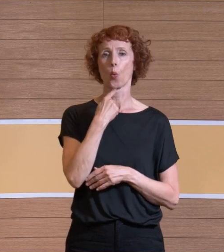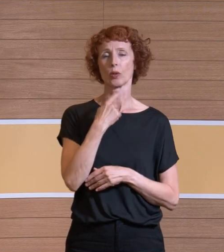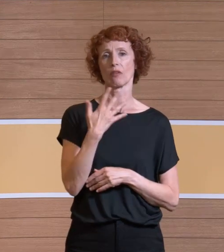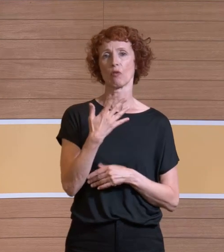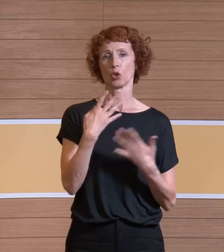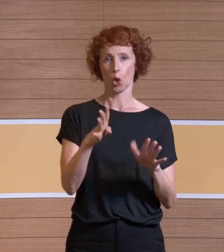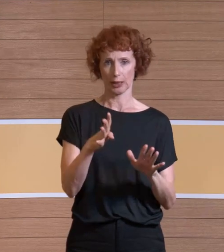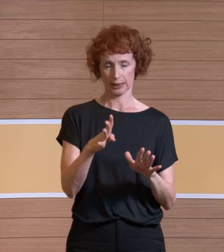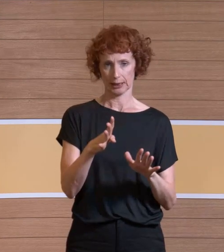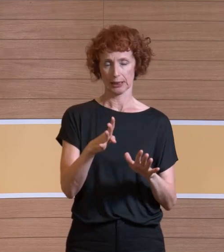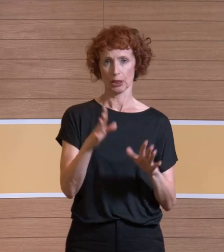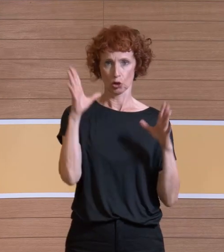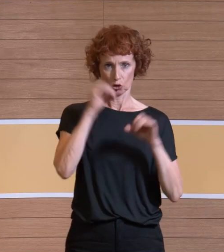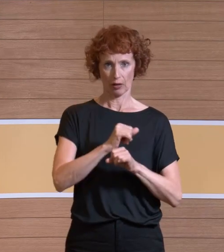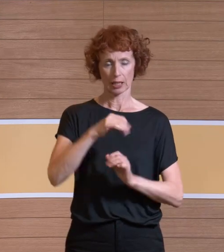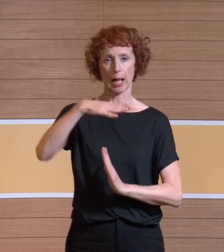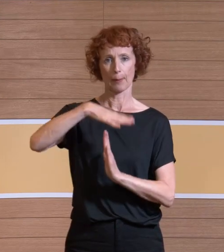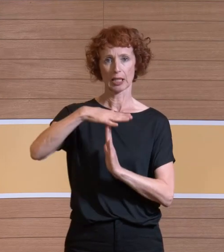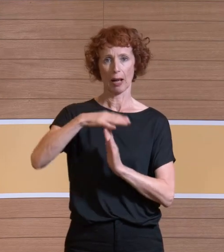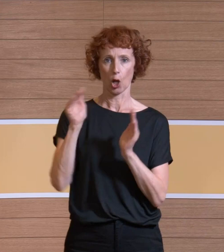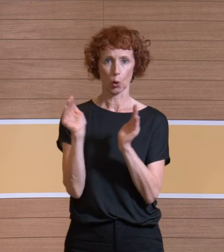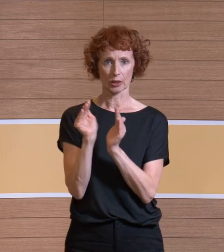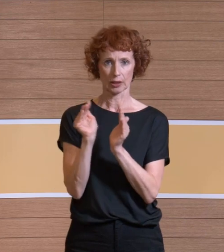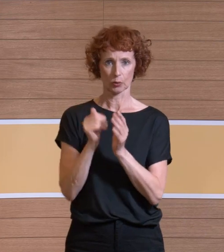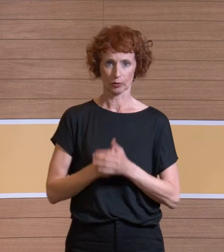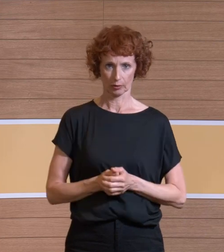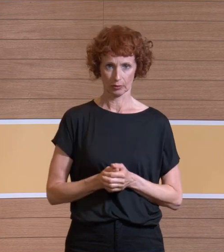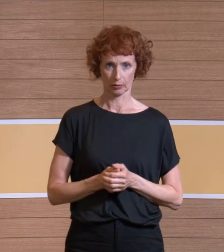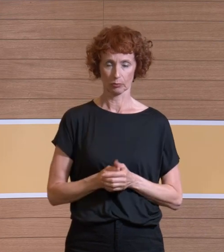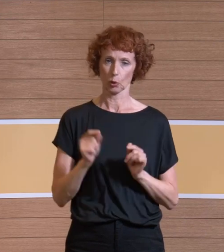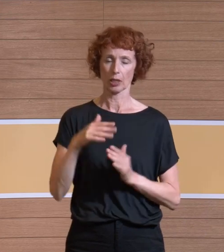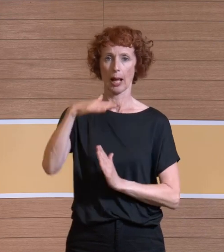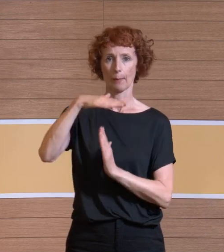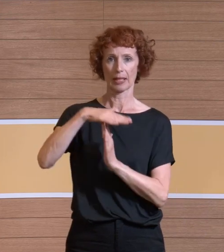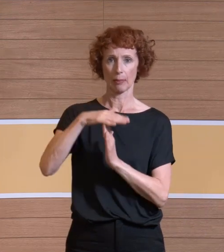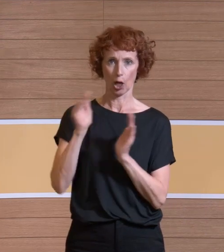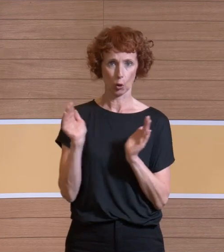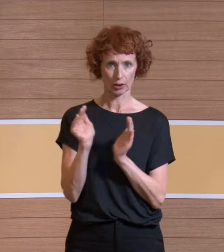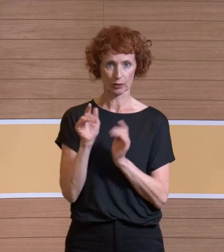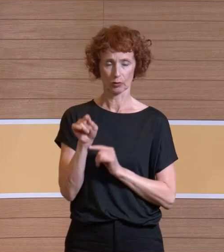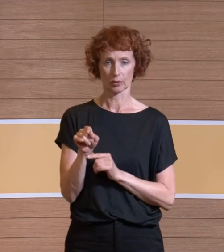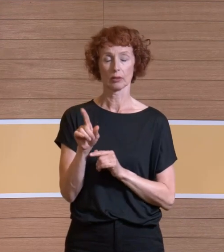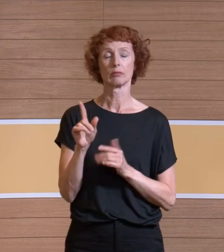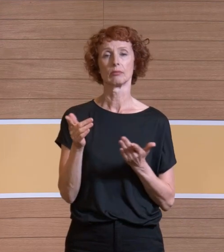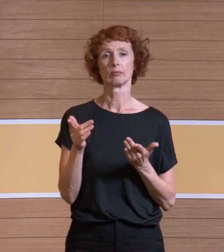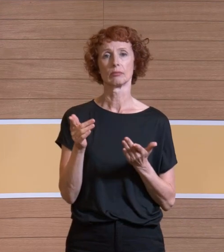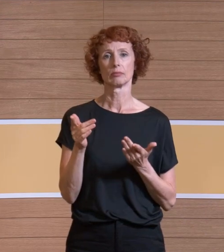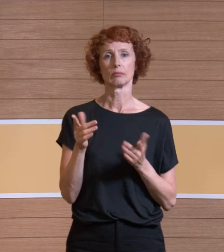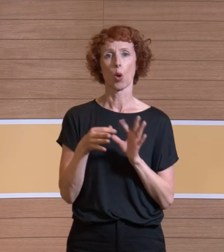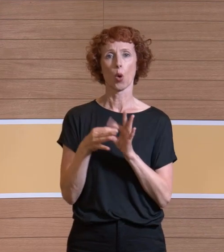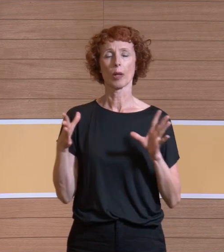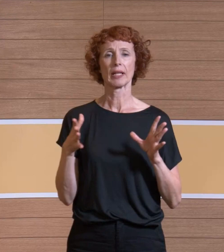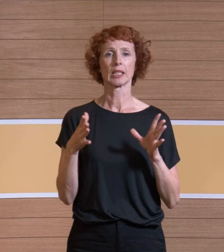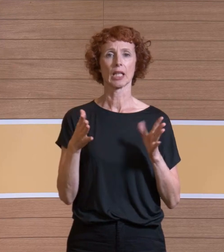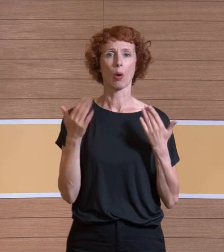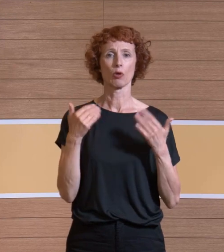schwarz ist die Maximalkonzentration. Fürs Gefühl, die Maximalkonzentration unabhängig von dem Belüftungssystem,